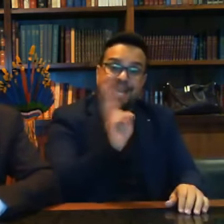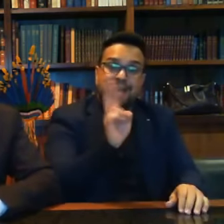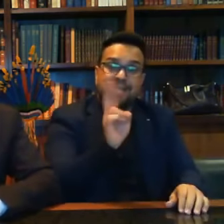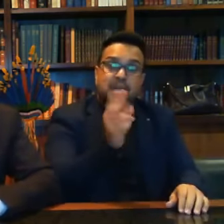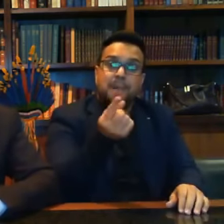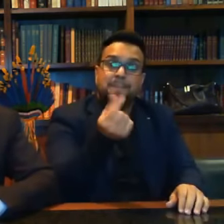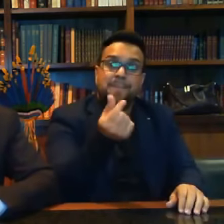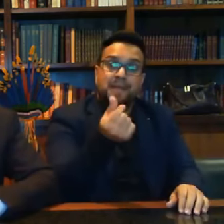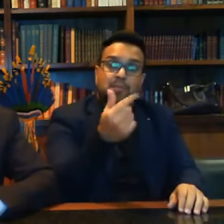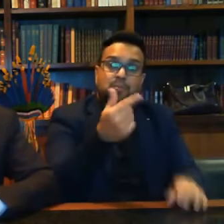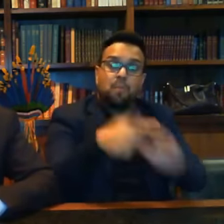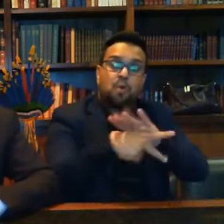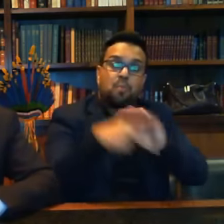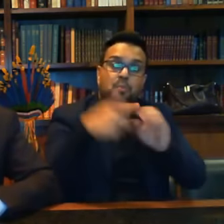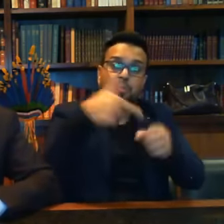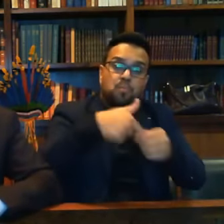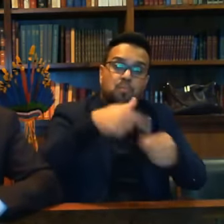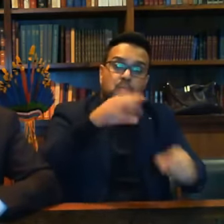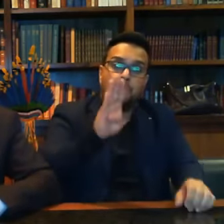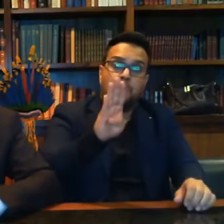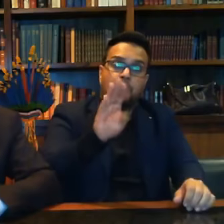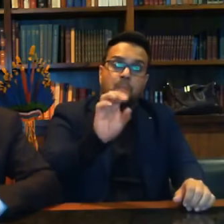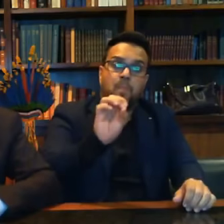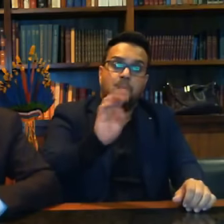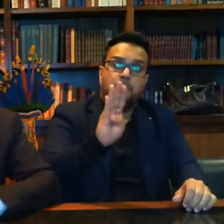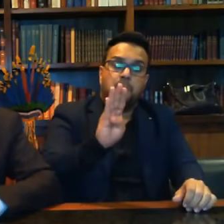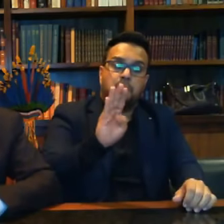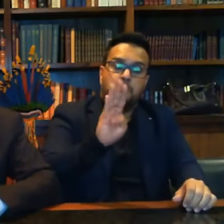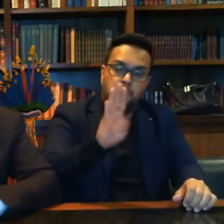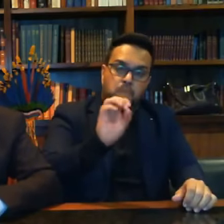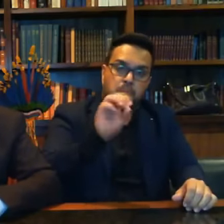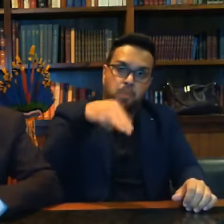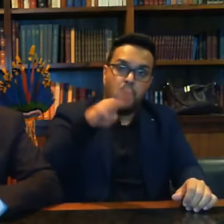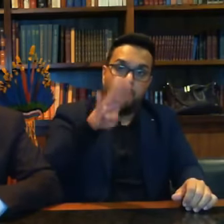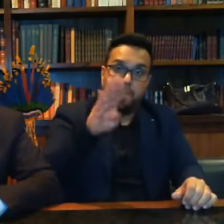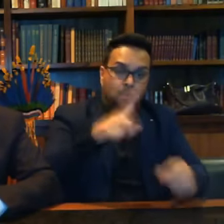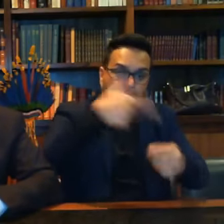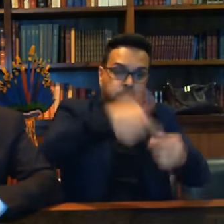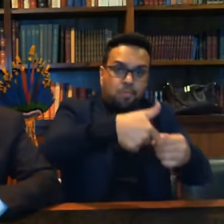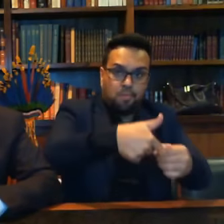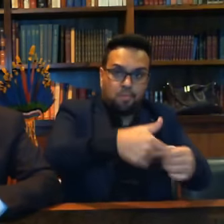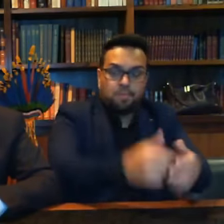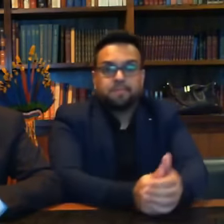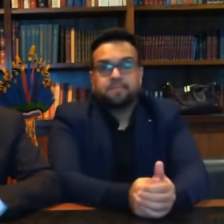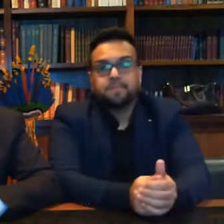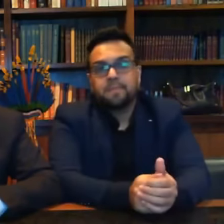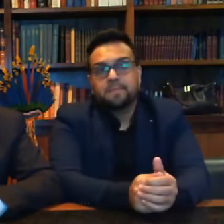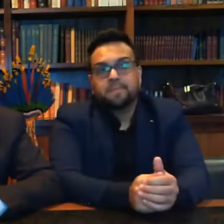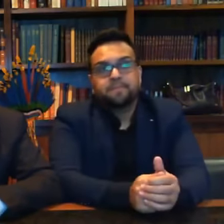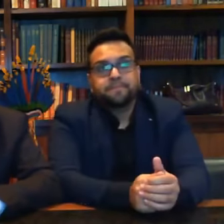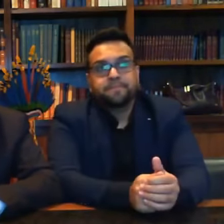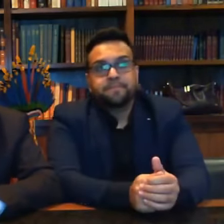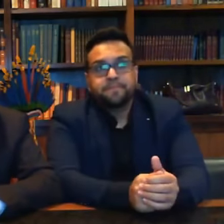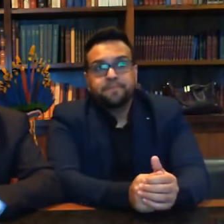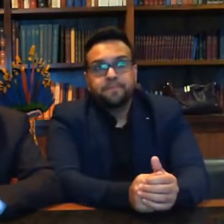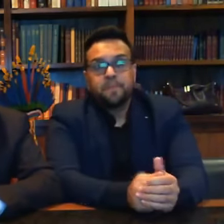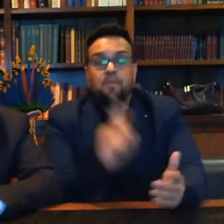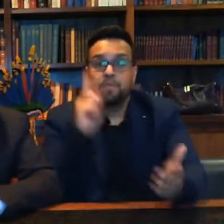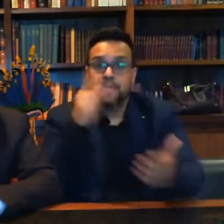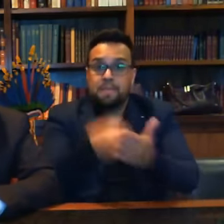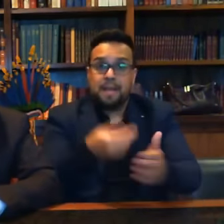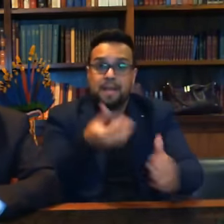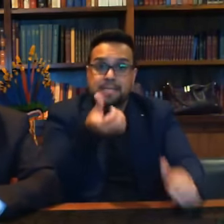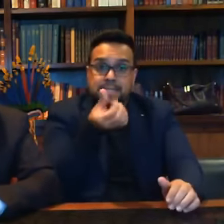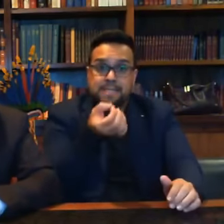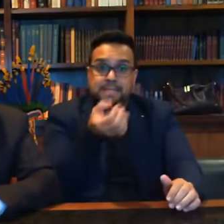preço médio na bomba. em vez em vez de você pagar R$ 0